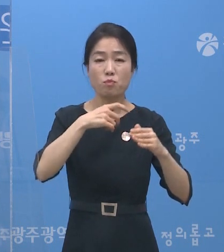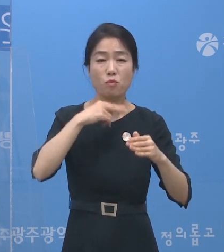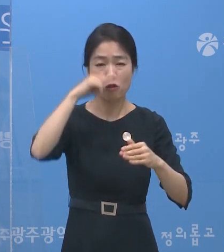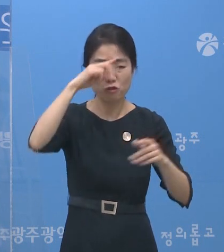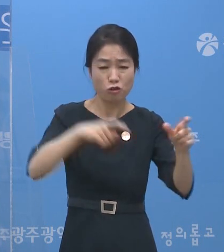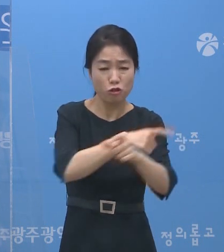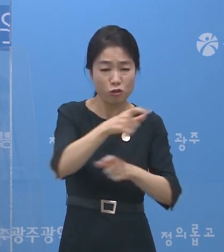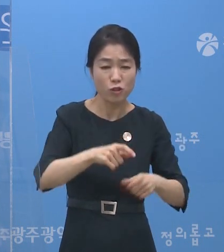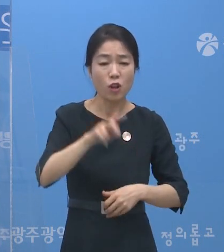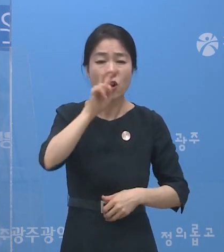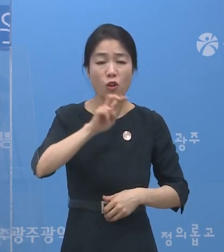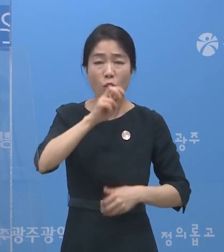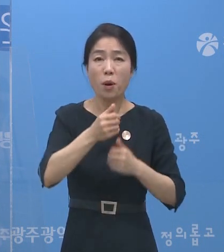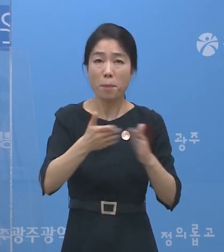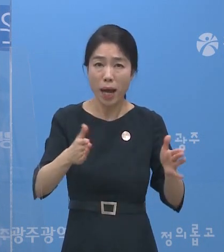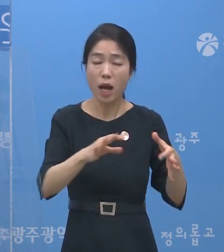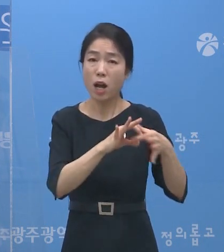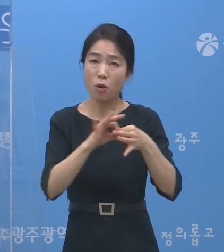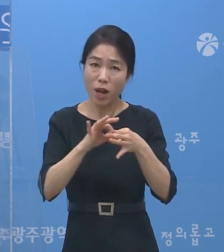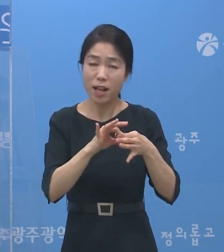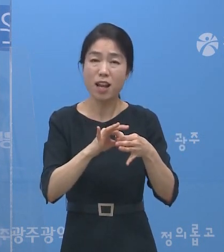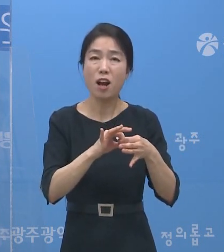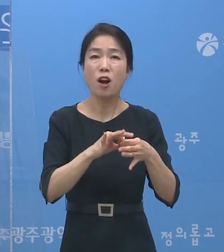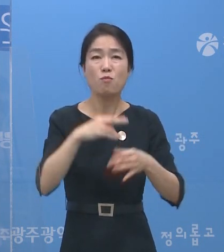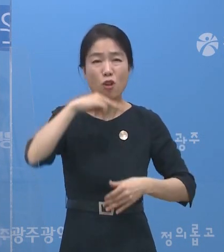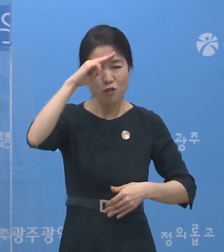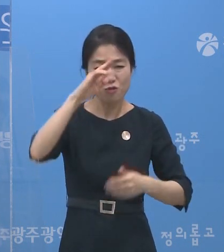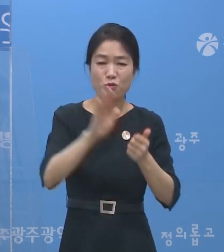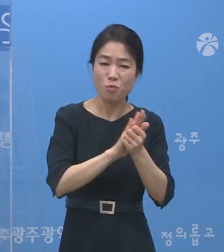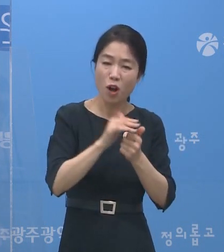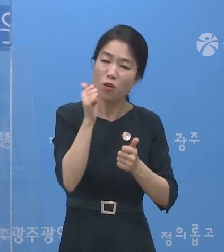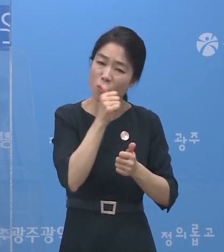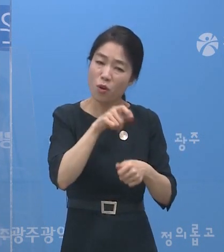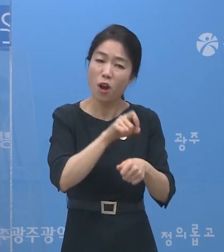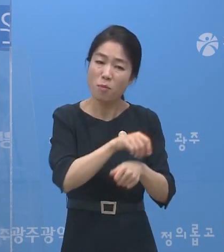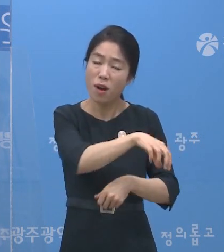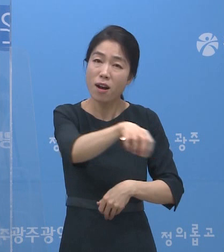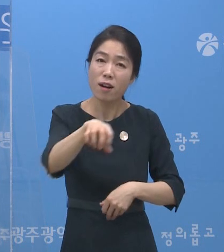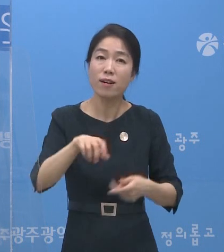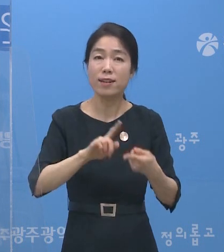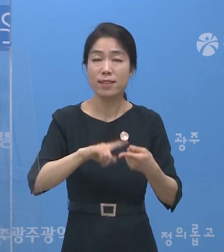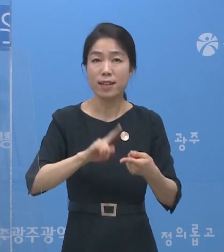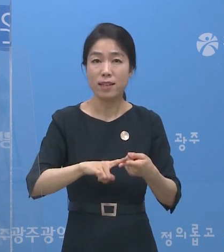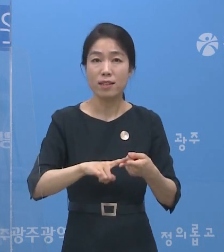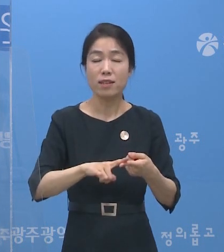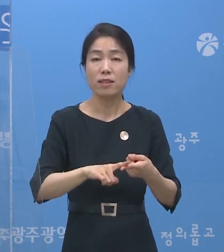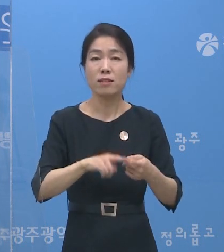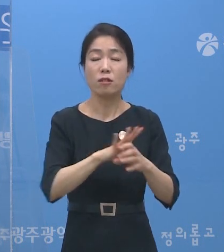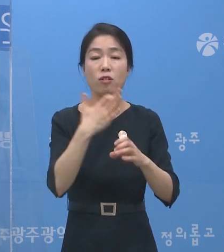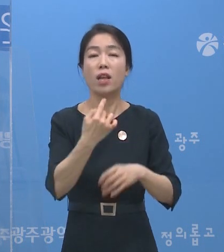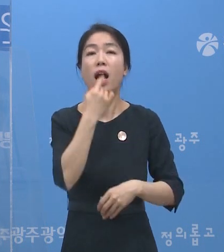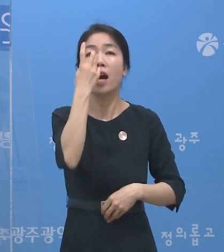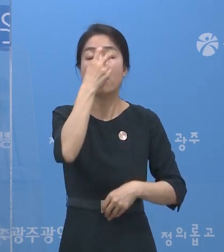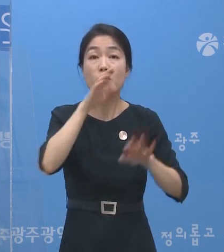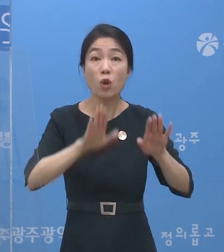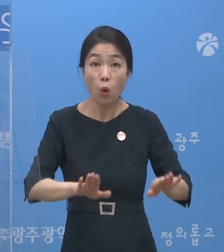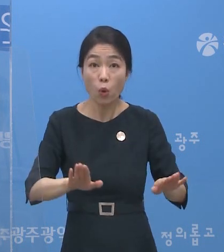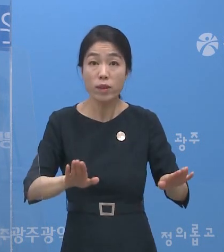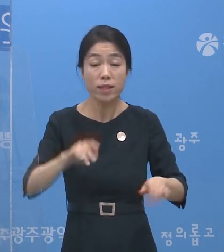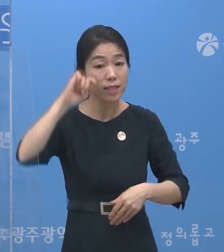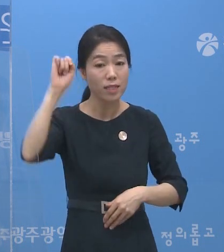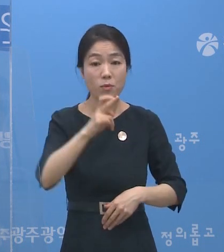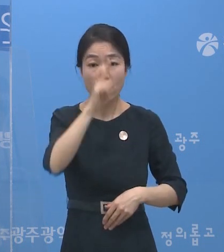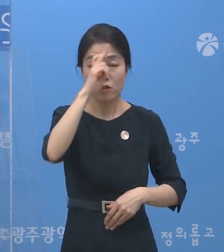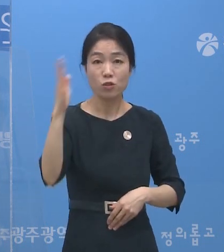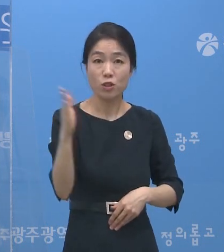노래연습장, 그리고 관련 유흥접계관, 소계업소 등을 대상으로 지금 코로나19 진단검사는 오늘 0시부터